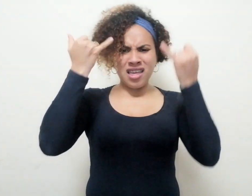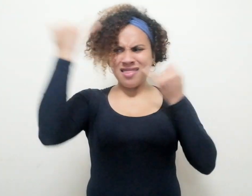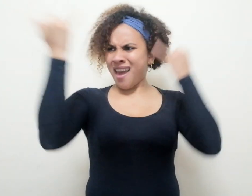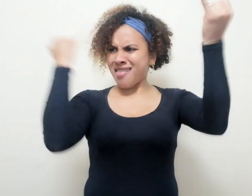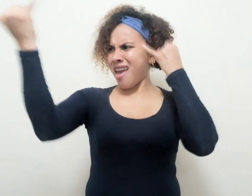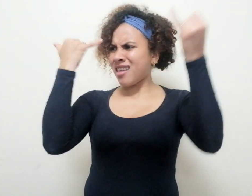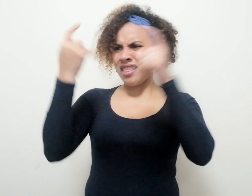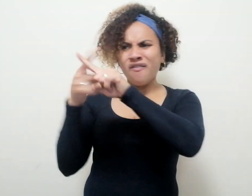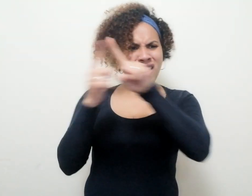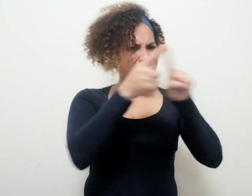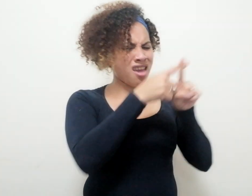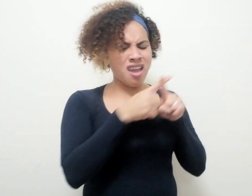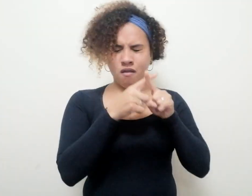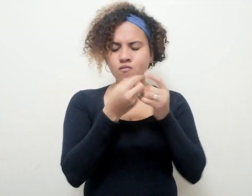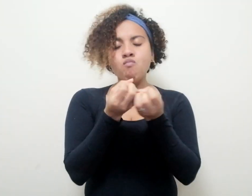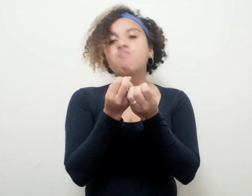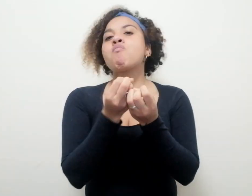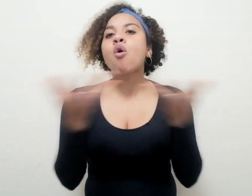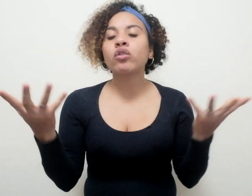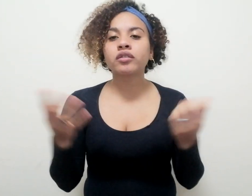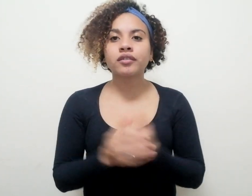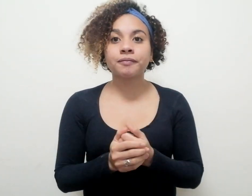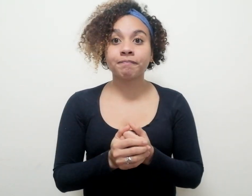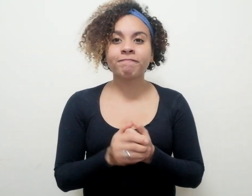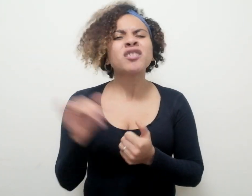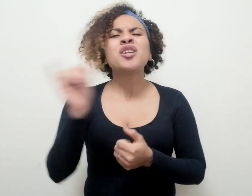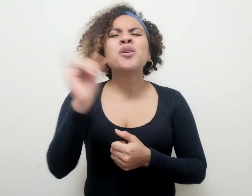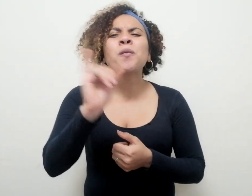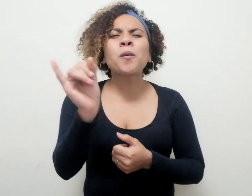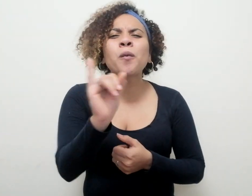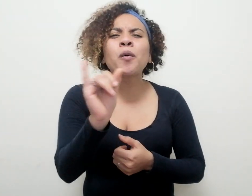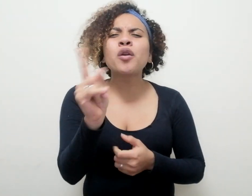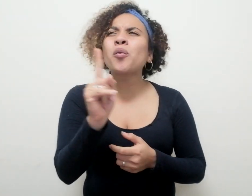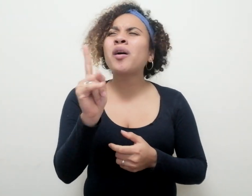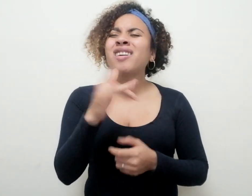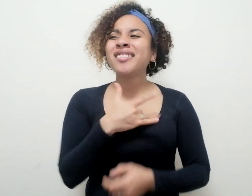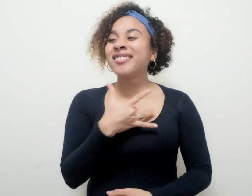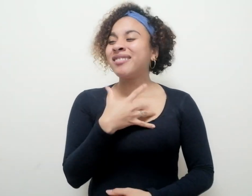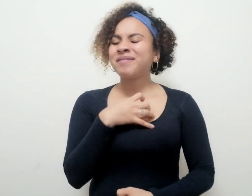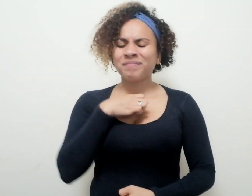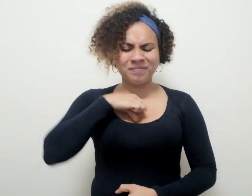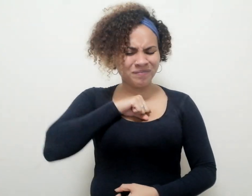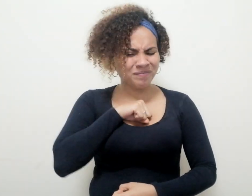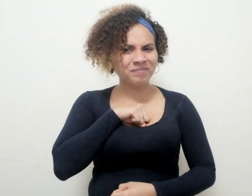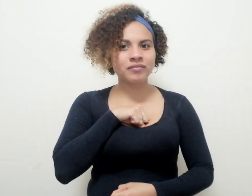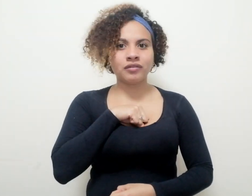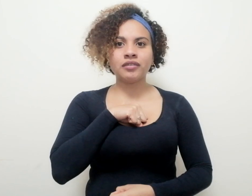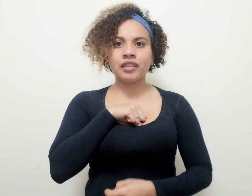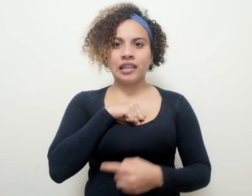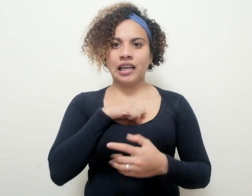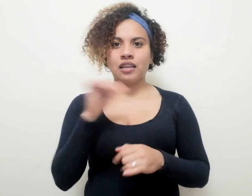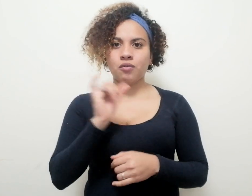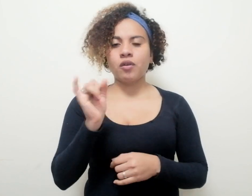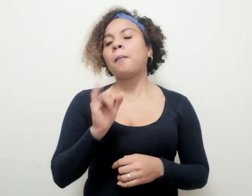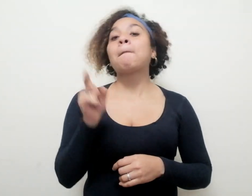y simultáneas. Una especie de desarmonía interior. Álvaro